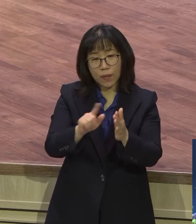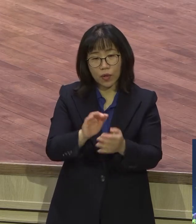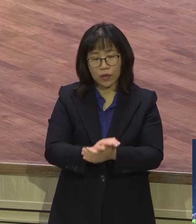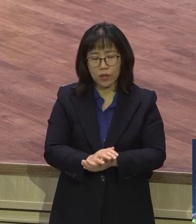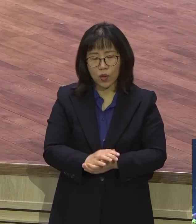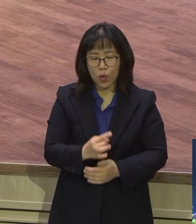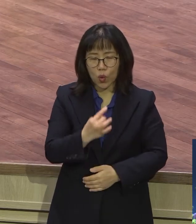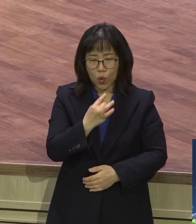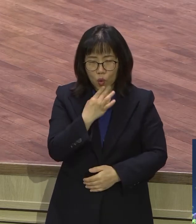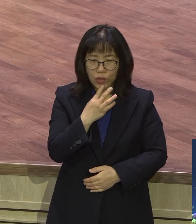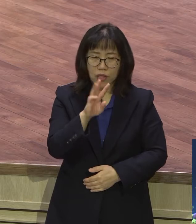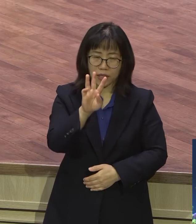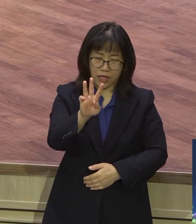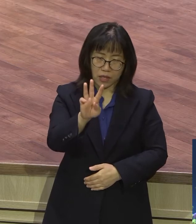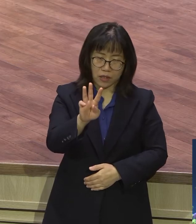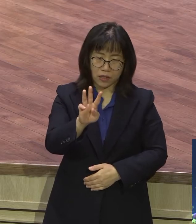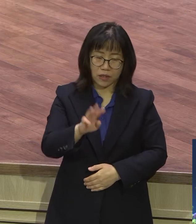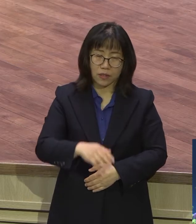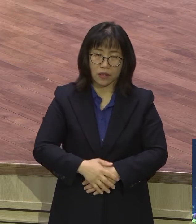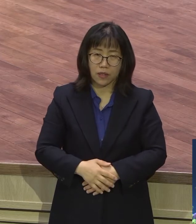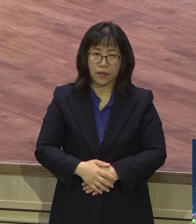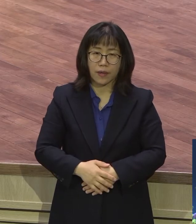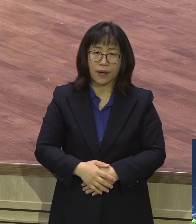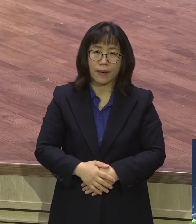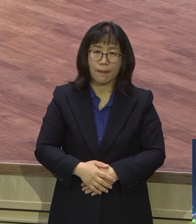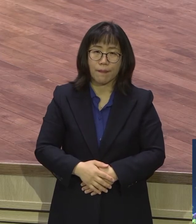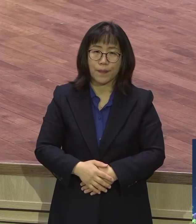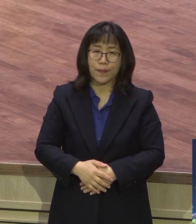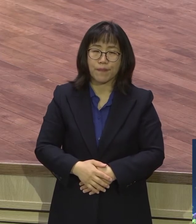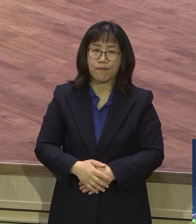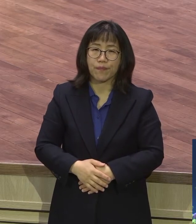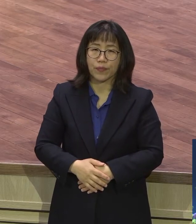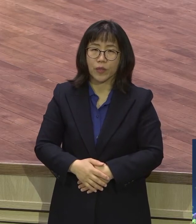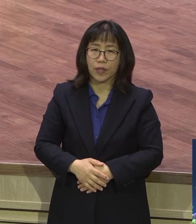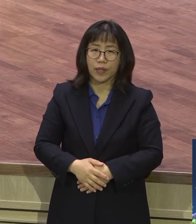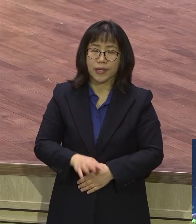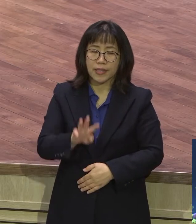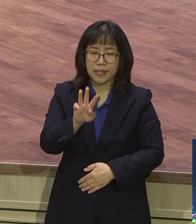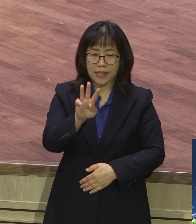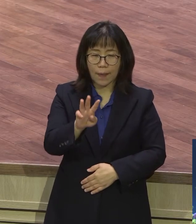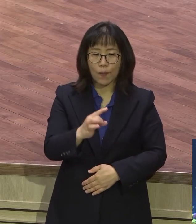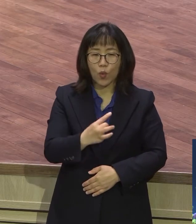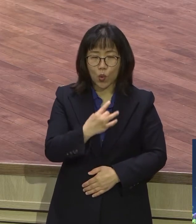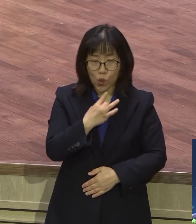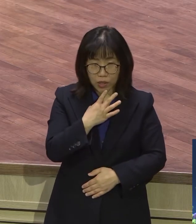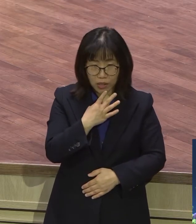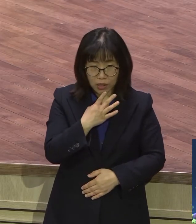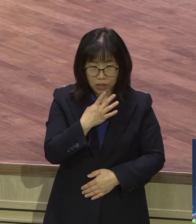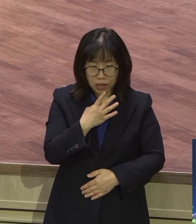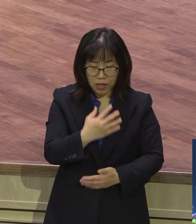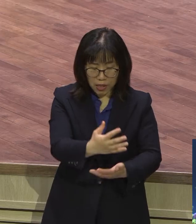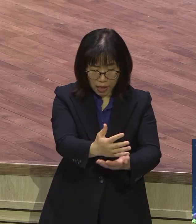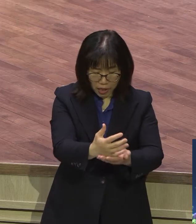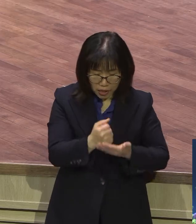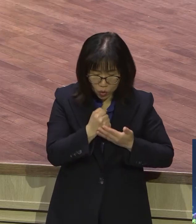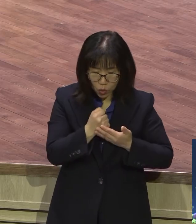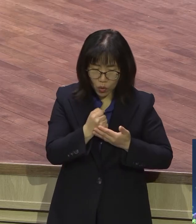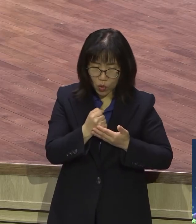삼오직을 오직으로 해석해야 돼요 모든 걸 삼오직으로 가지고 해석해 나가야 돼요 우리 일평생의